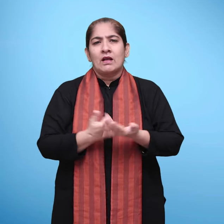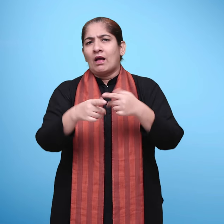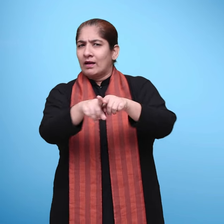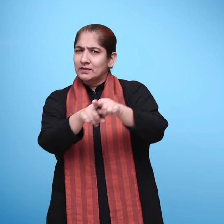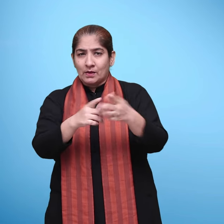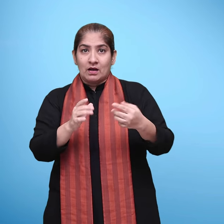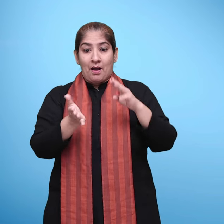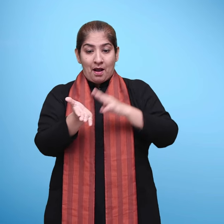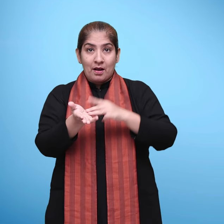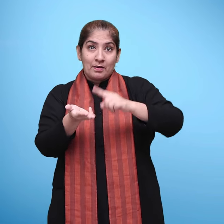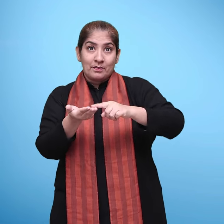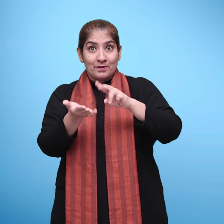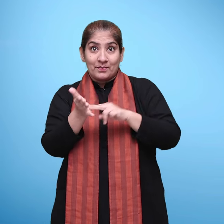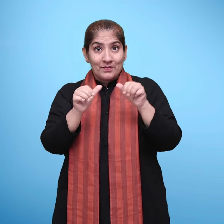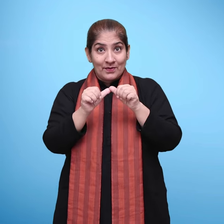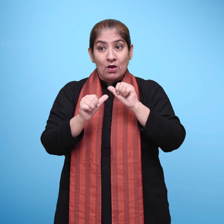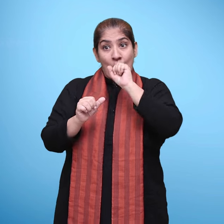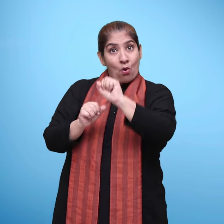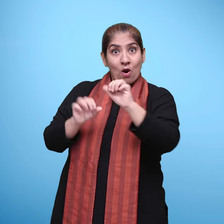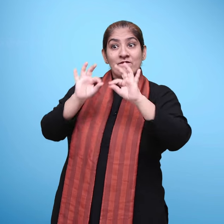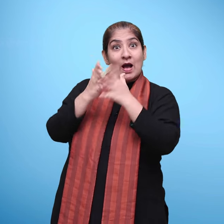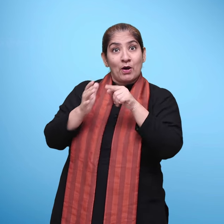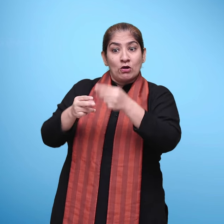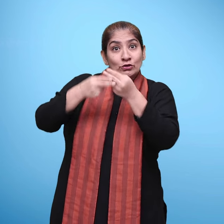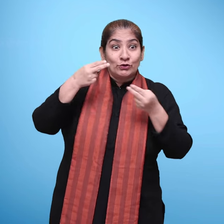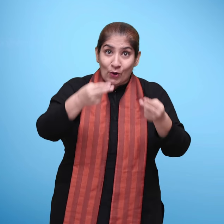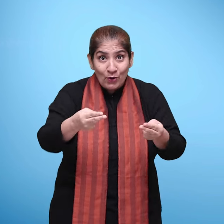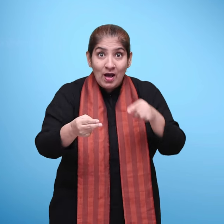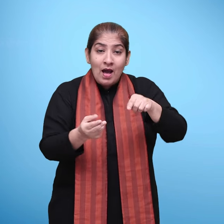ये कार आप बच्चों के छोटे समु बना कर करवा सकते हैं